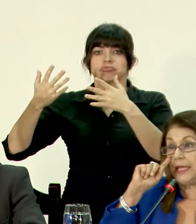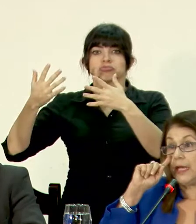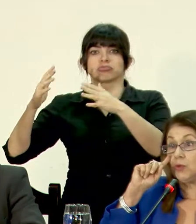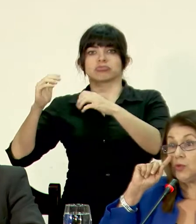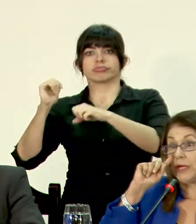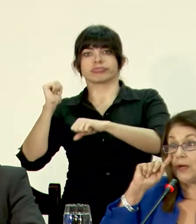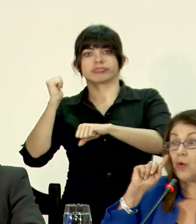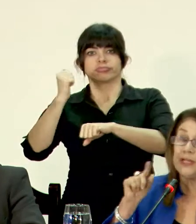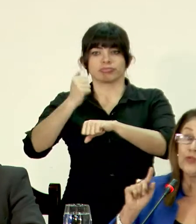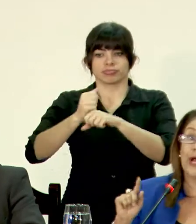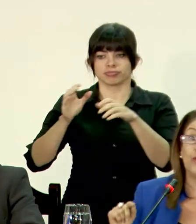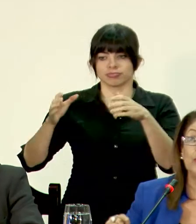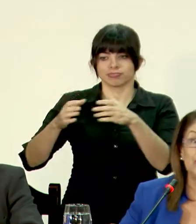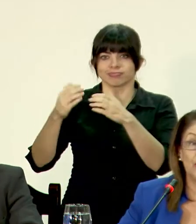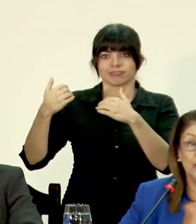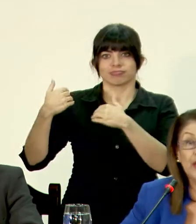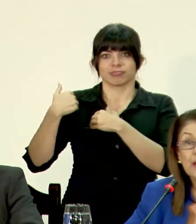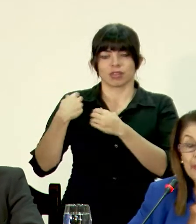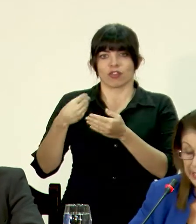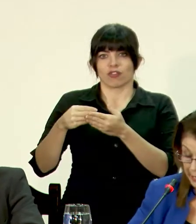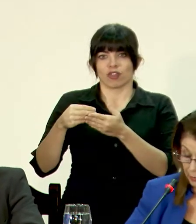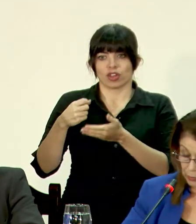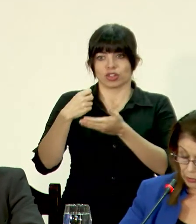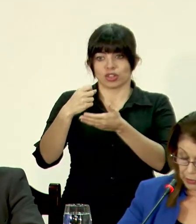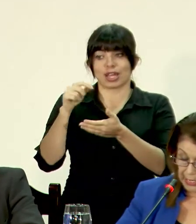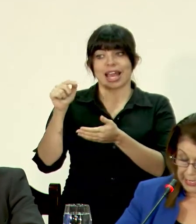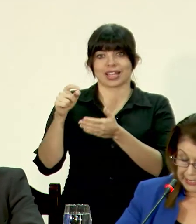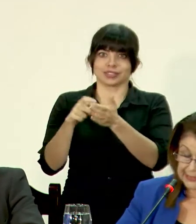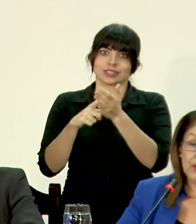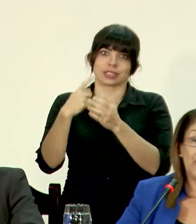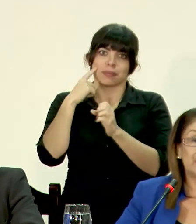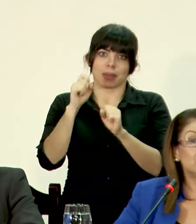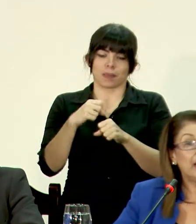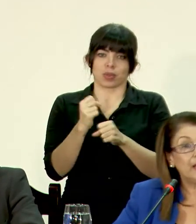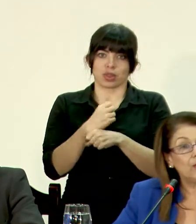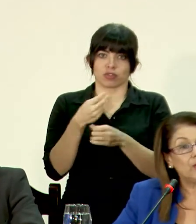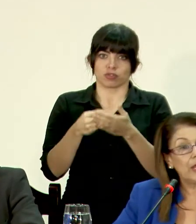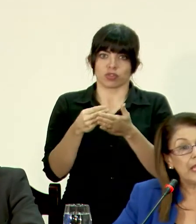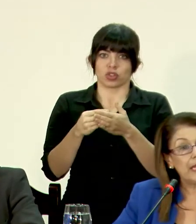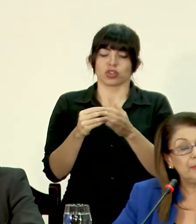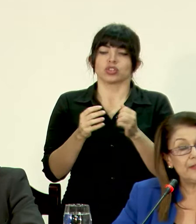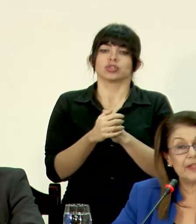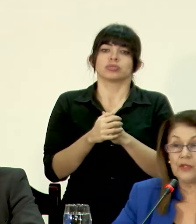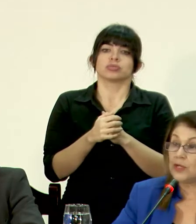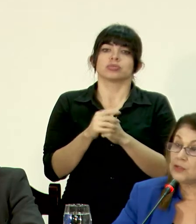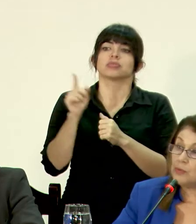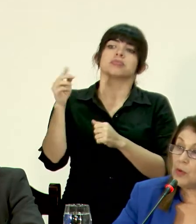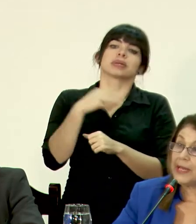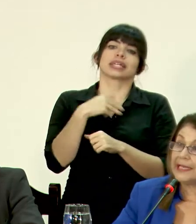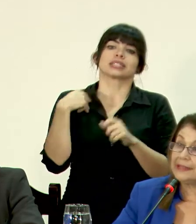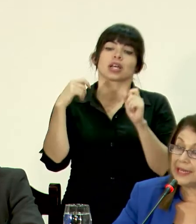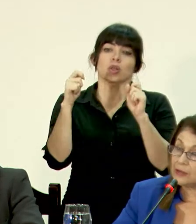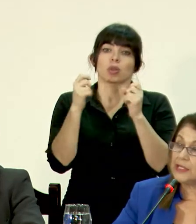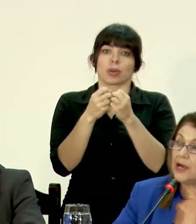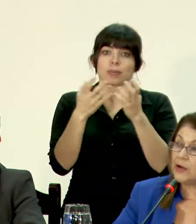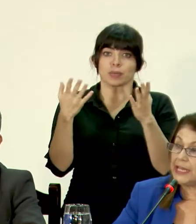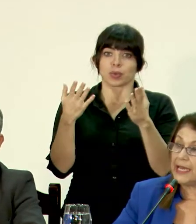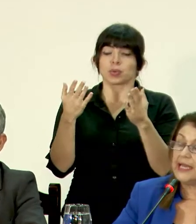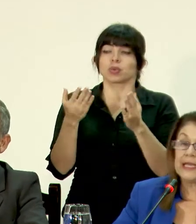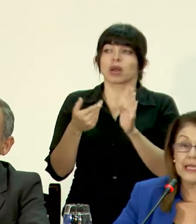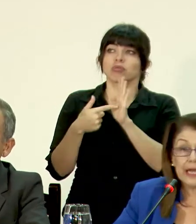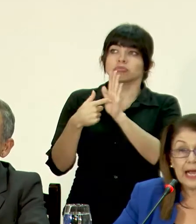la unidad ejecutora, lo cual es una condición para la ejecución. Así lo ha razonado el Ministerio de Educación Pública ante la